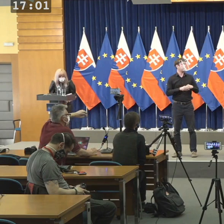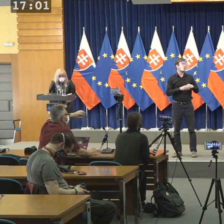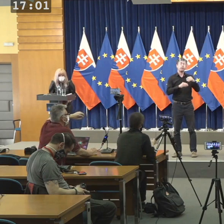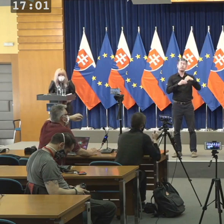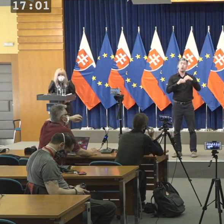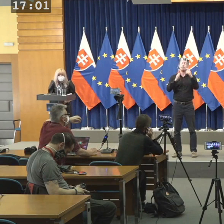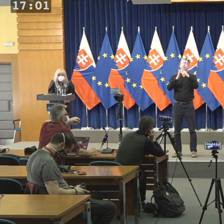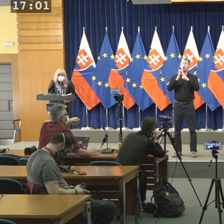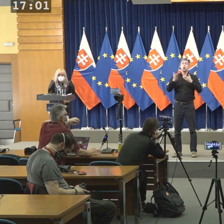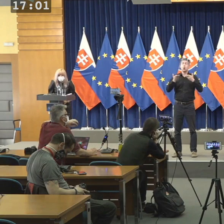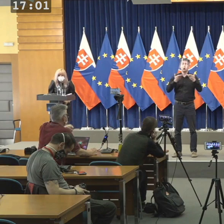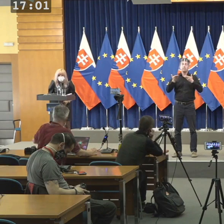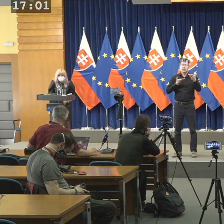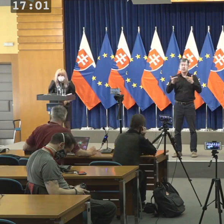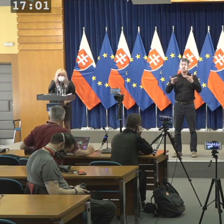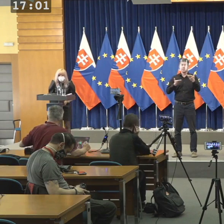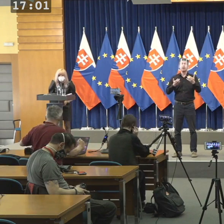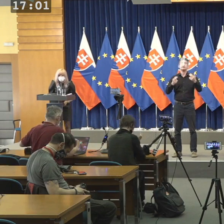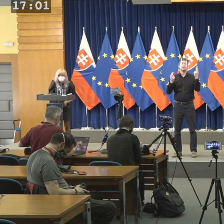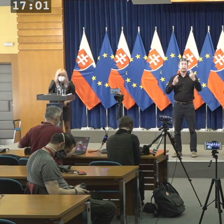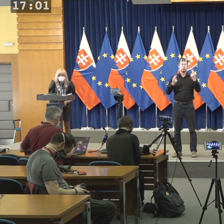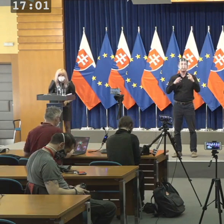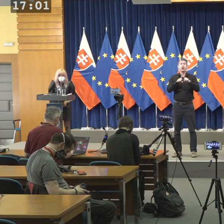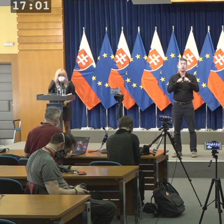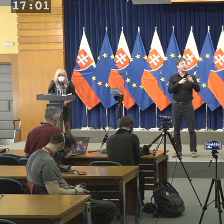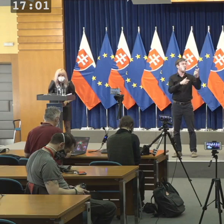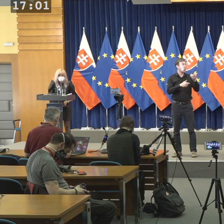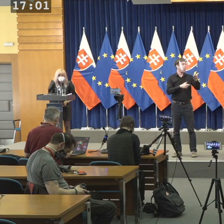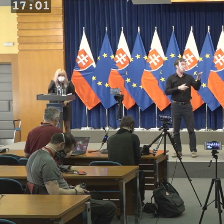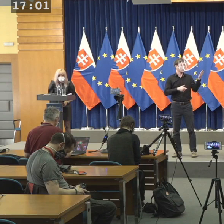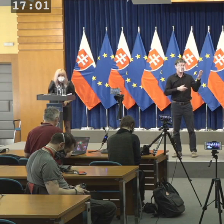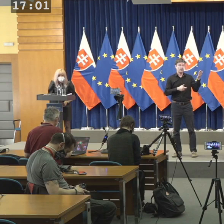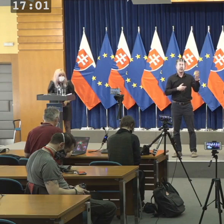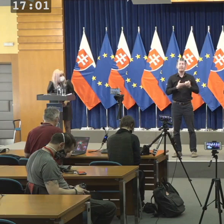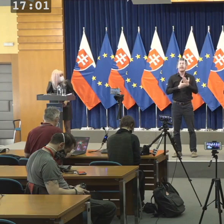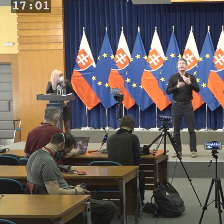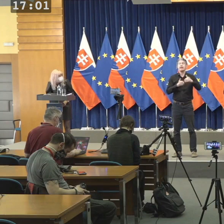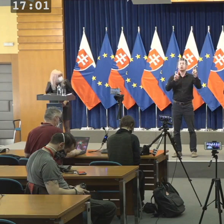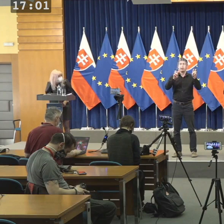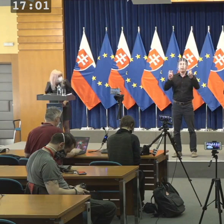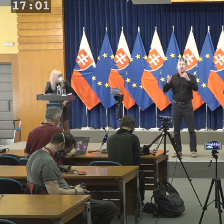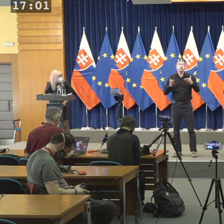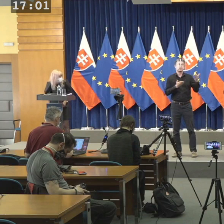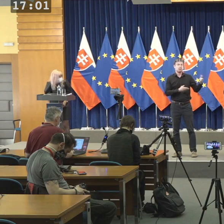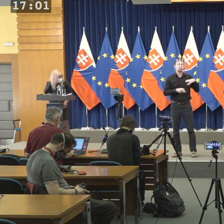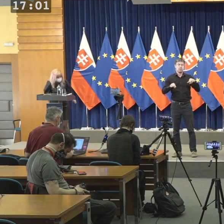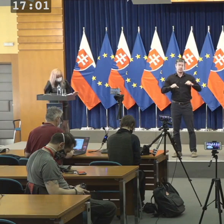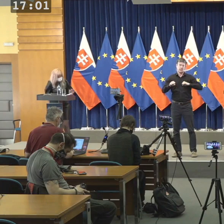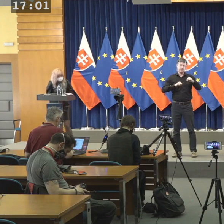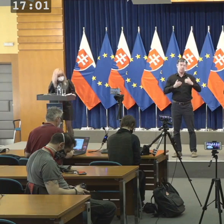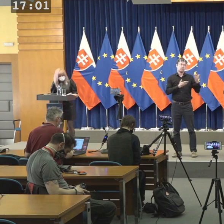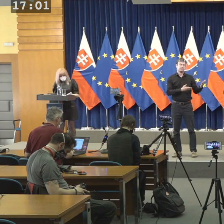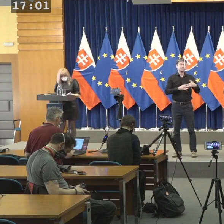prerokované a samozrejme sa vyjadria naši hostia aj k aktuálnym ďalším témam. Takže nech sa páči, pán premiér, máte slovo.